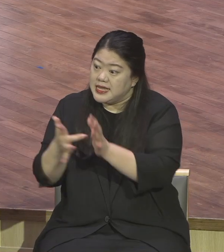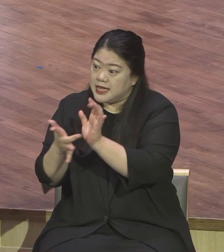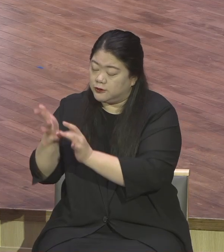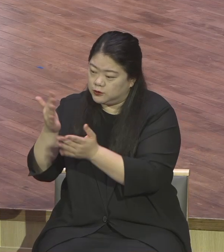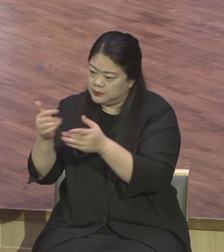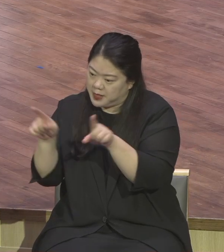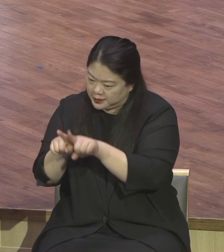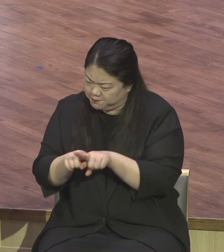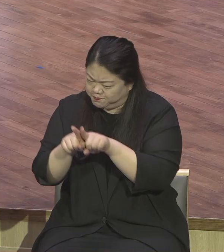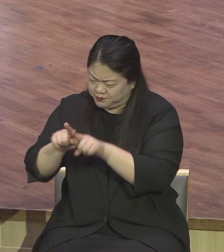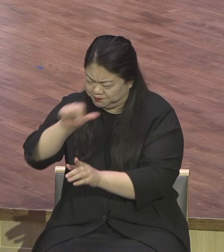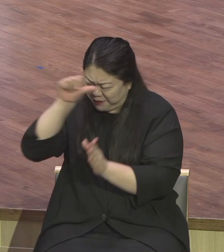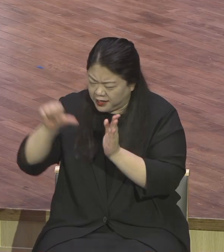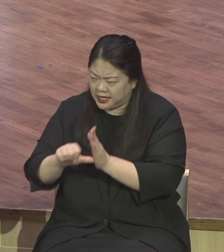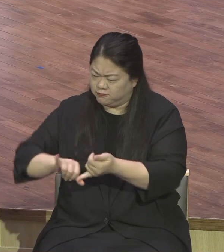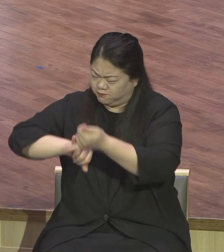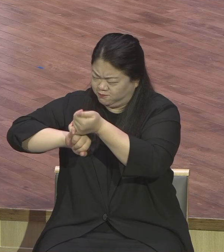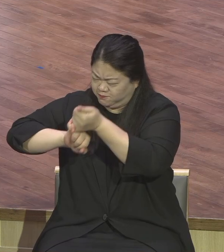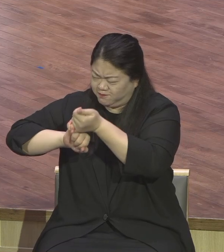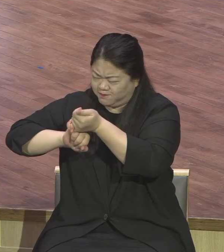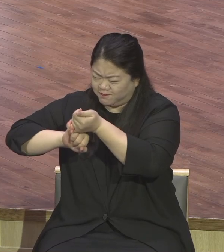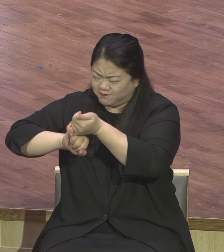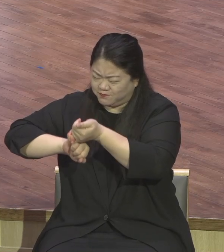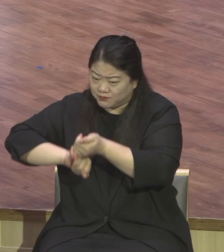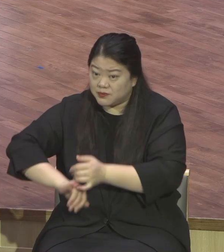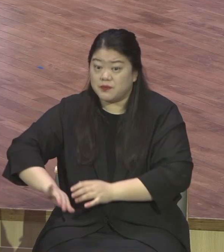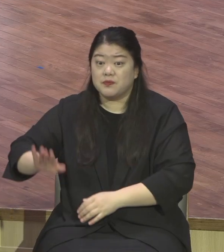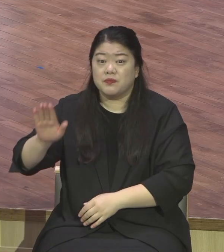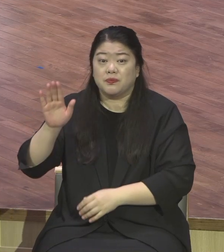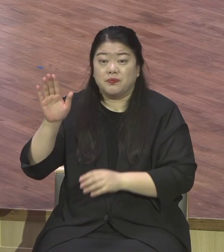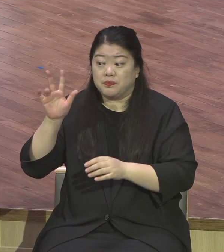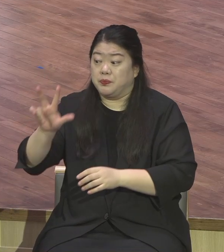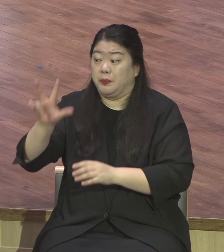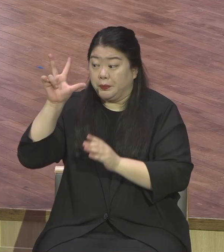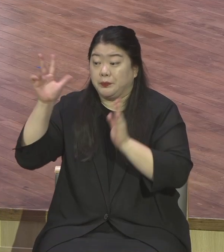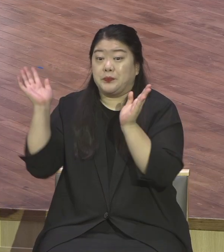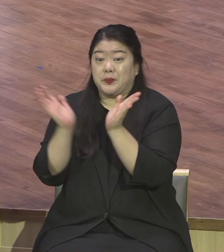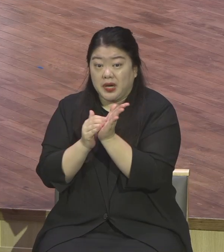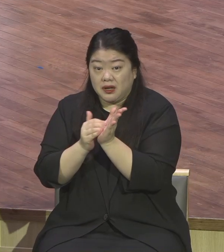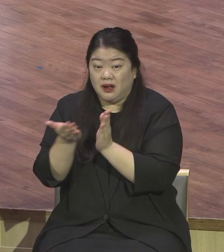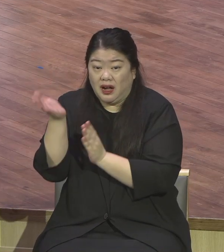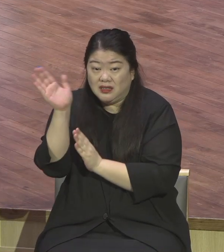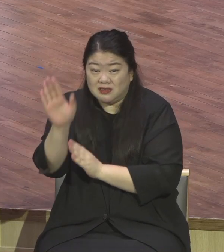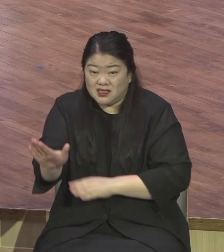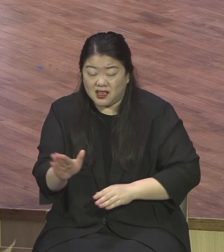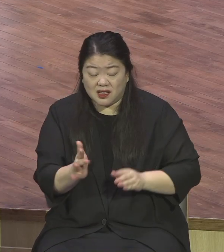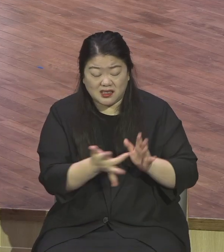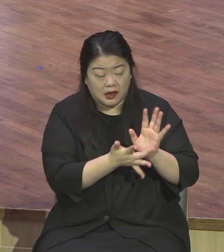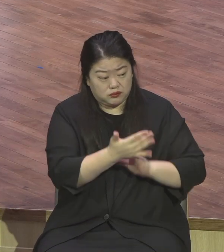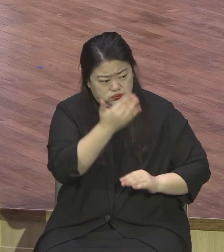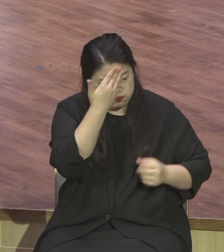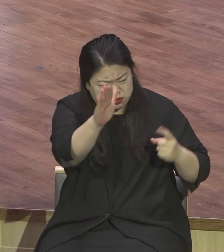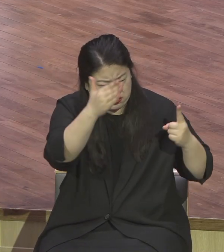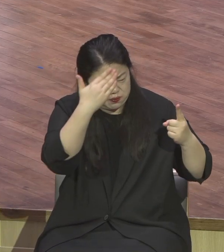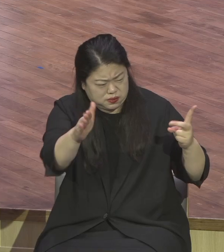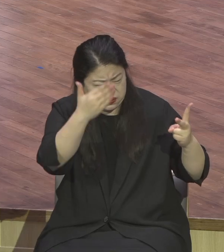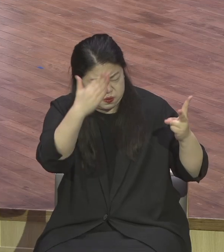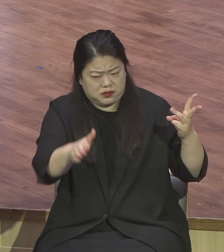부인할 것이라고 말씀하신 것에 생각나 생각이 난 거요 밖에 나가 심이